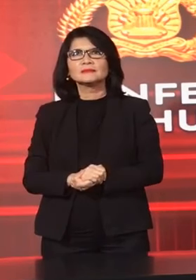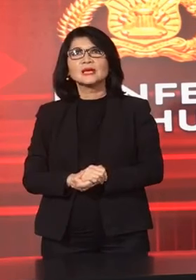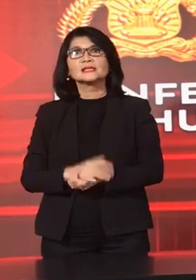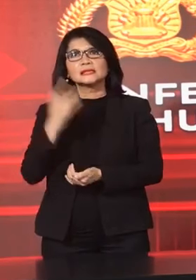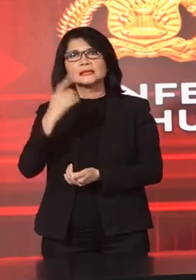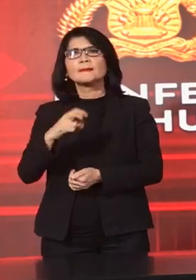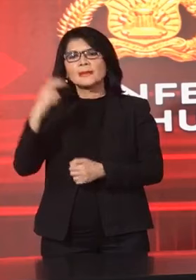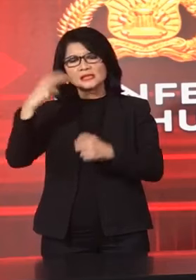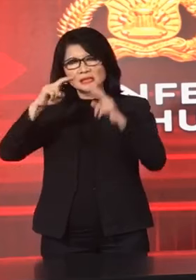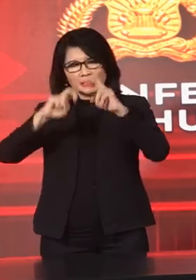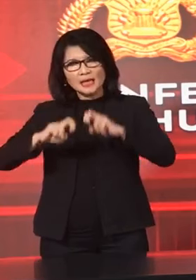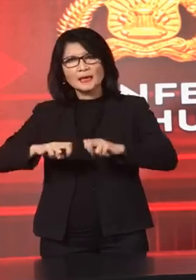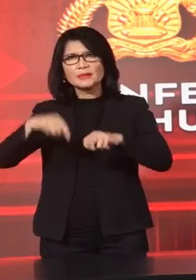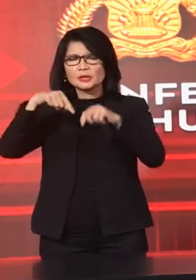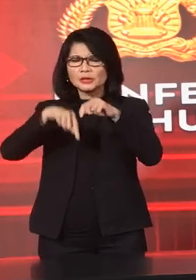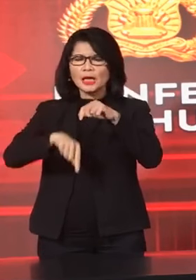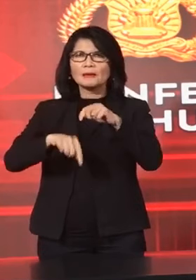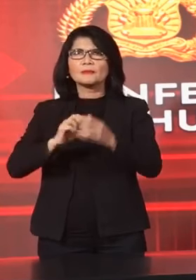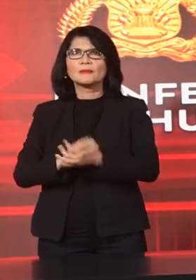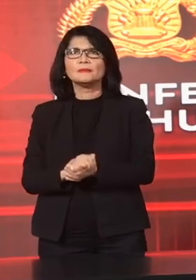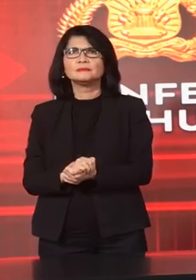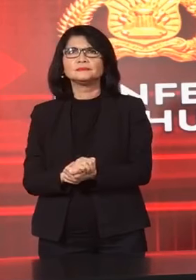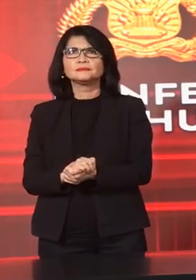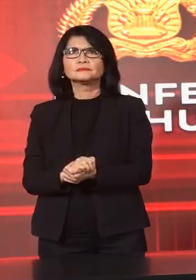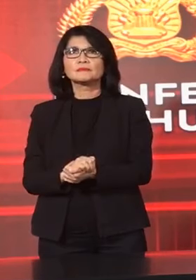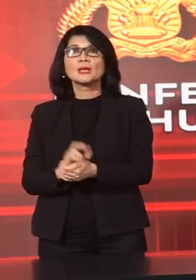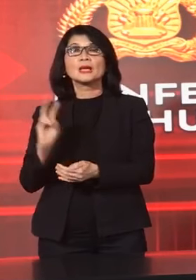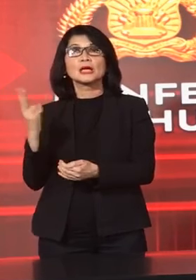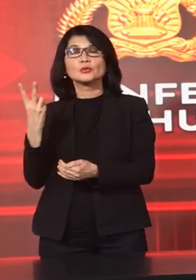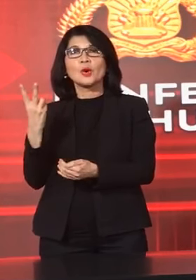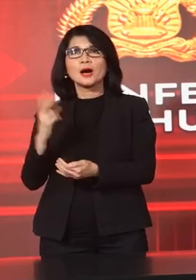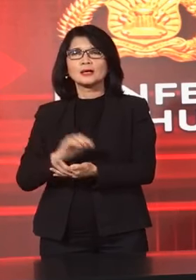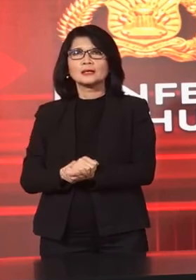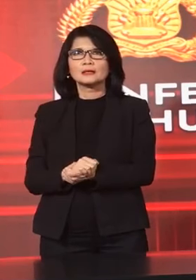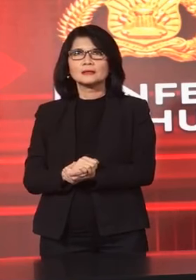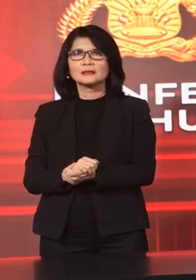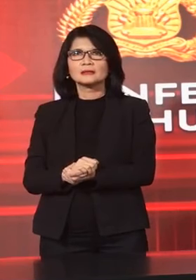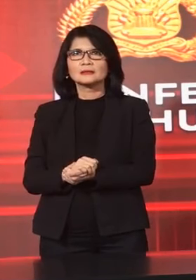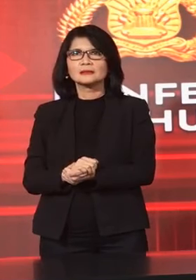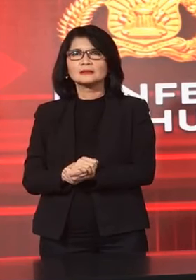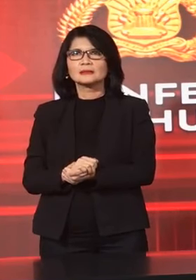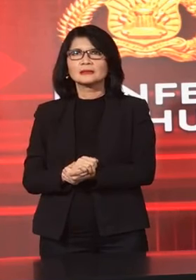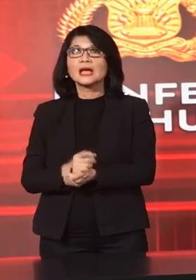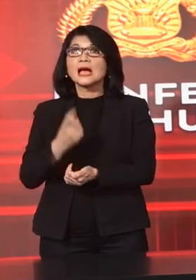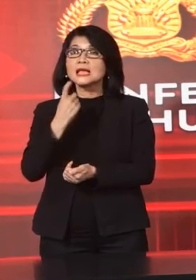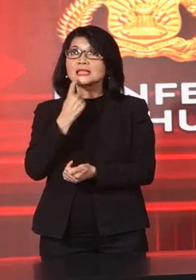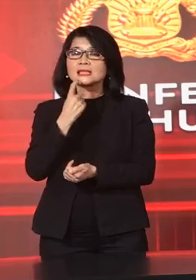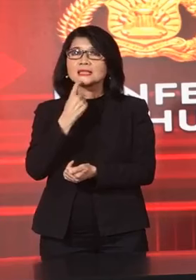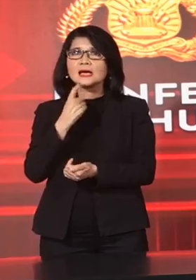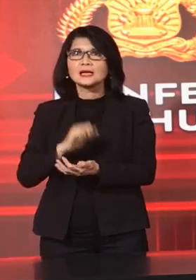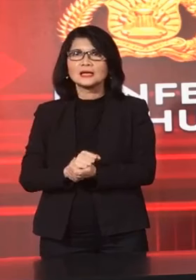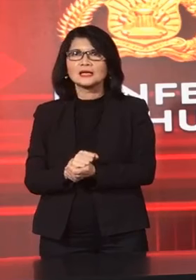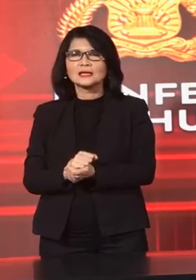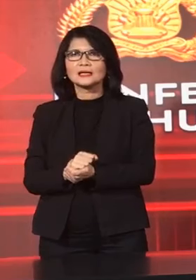masih Di Dalam Kemudian yang Kedua Terkait Dengan